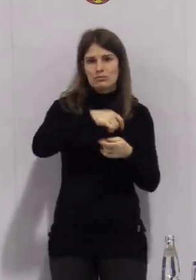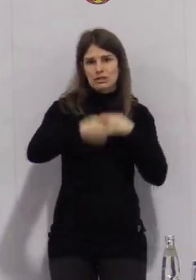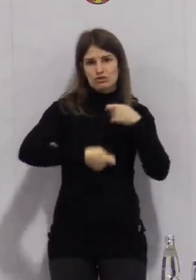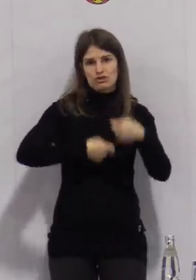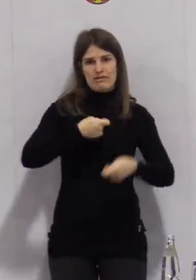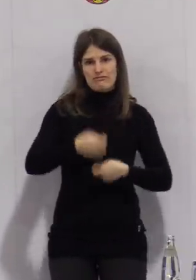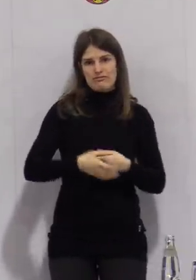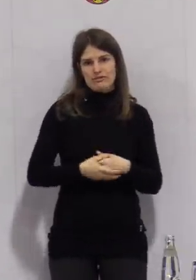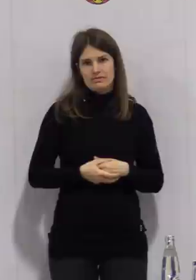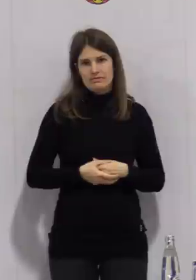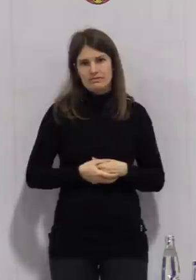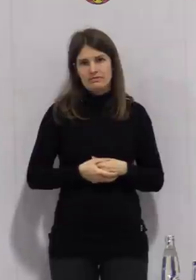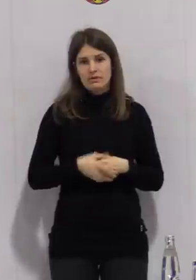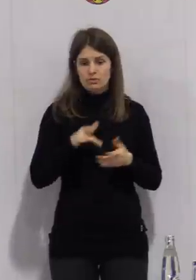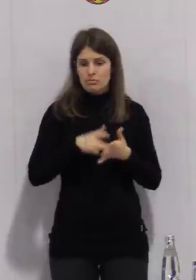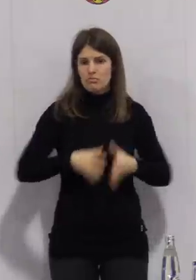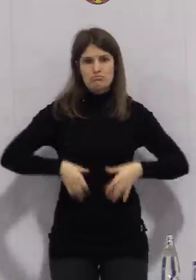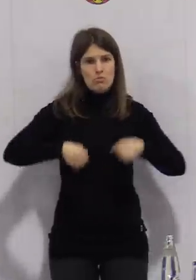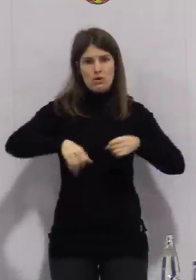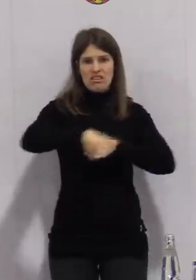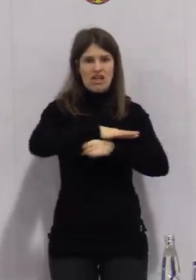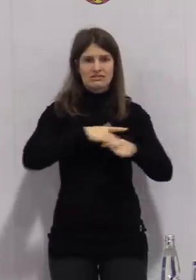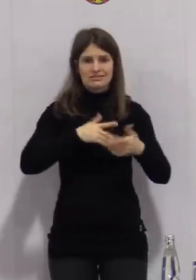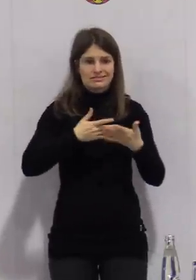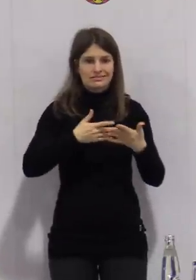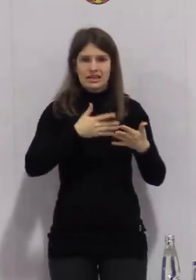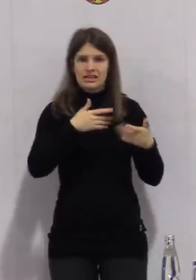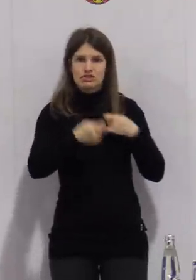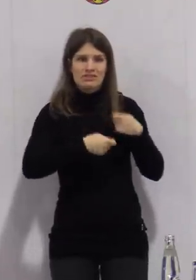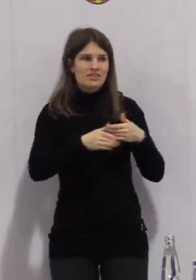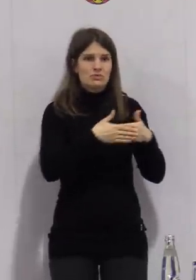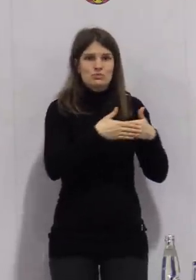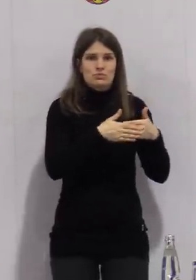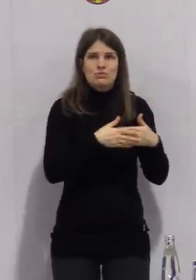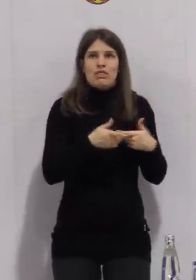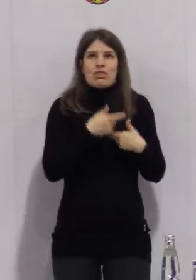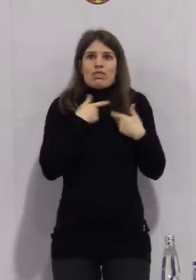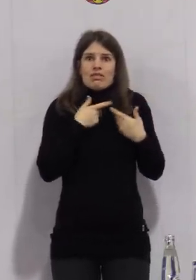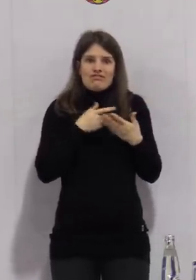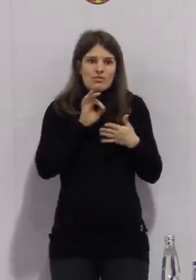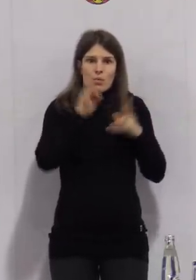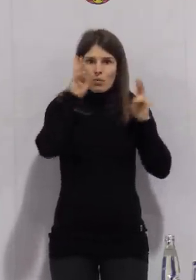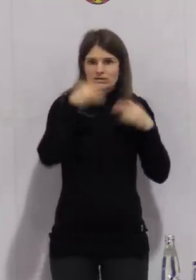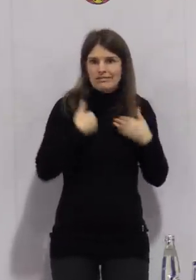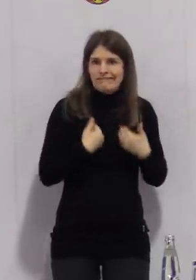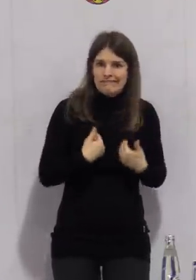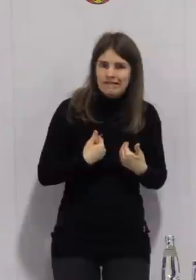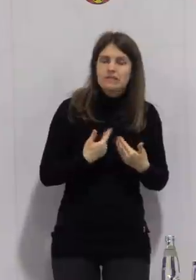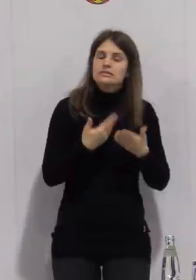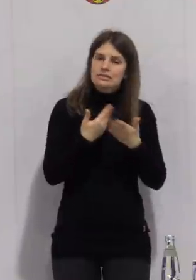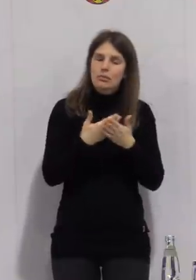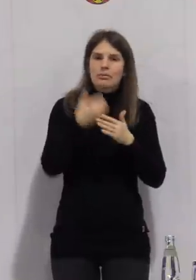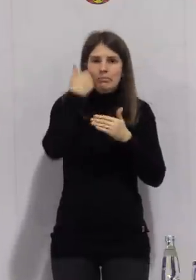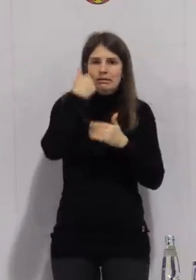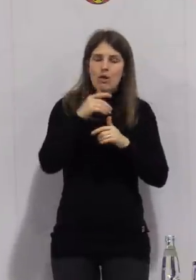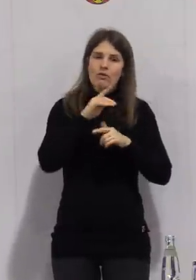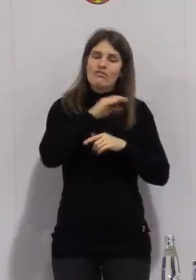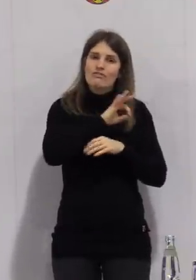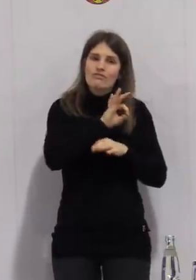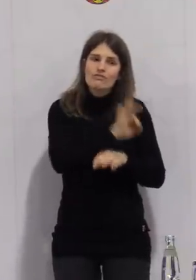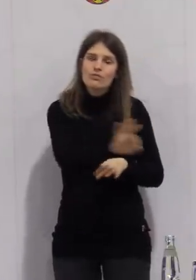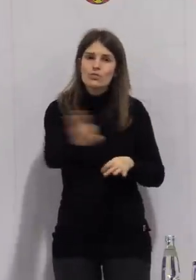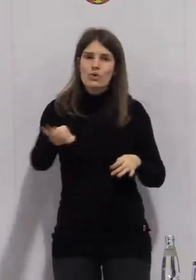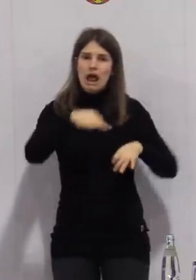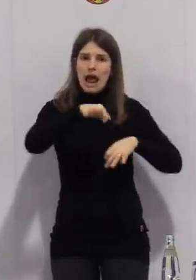Burgenlandkreis zu erwerben und den zu verschenken zu ostern. Also helfen Sie auf